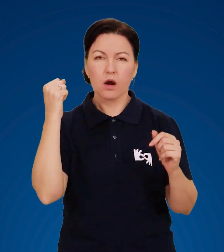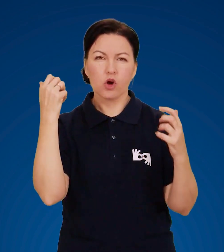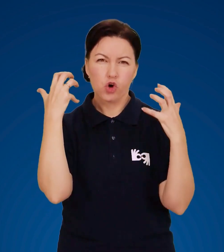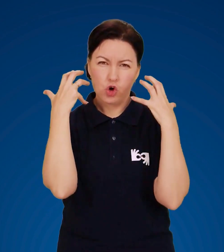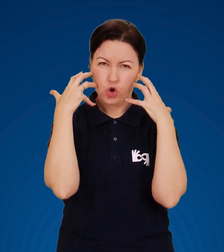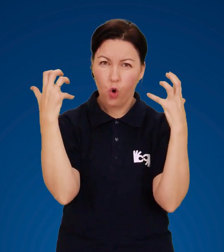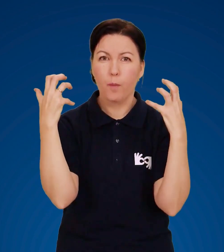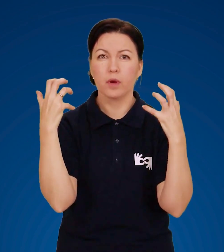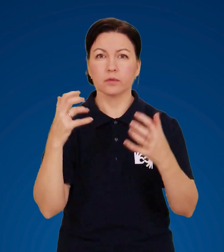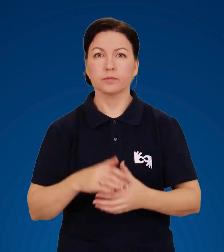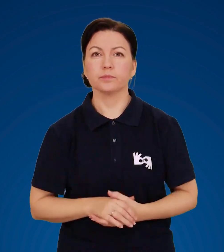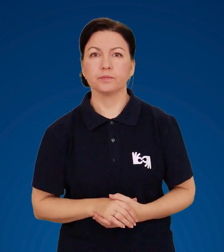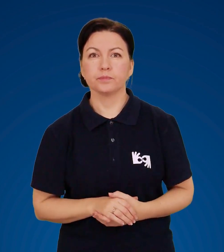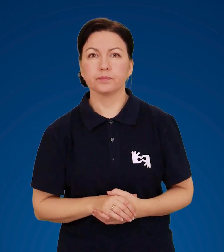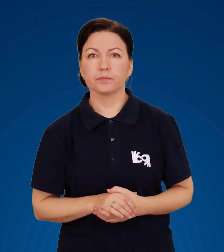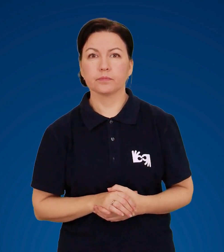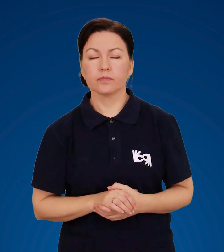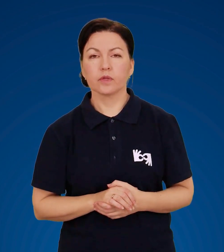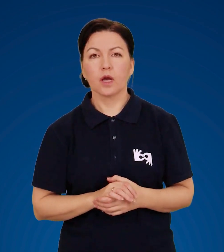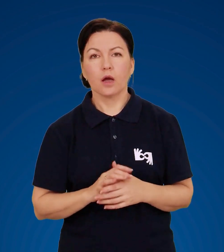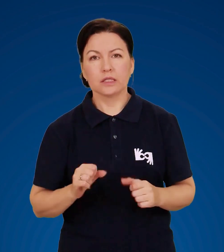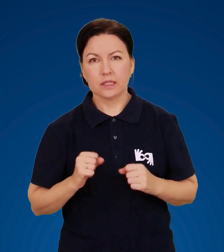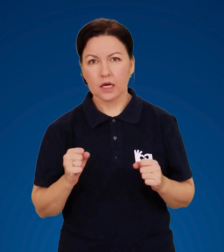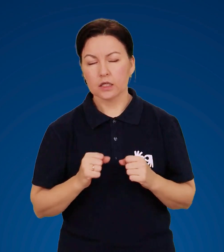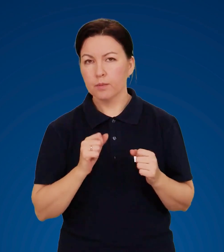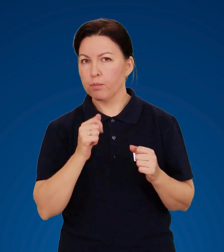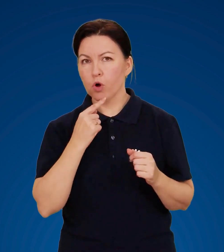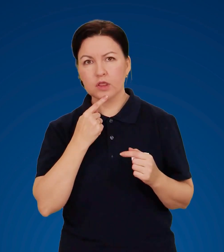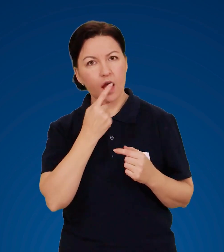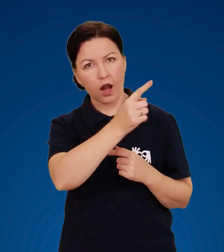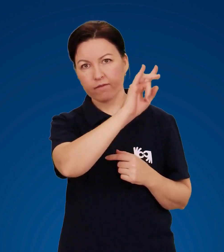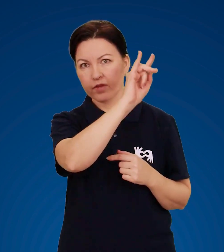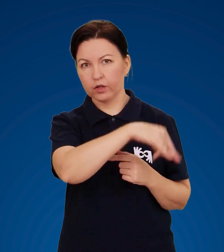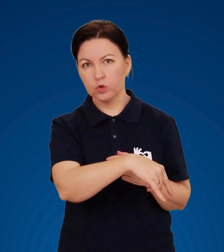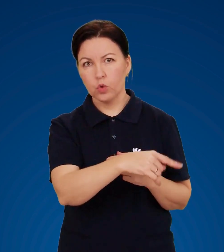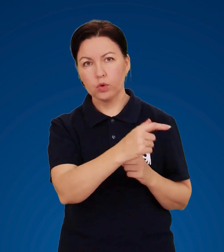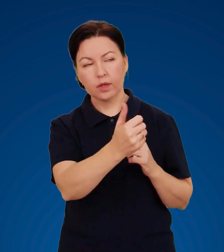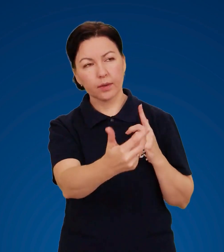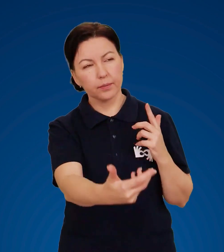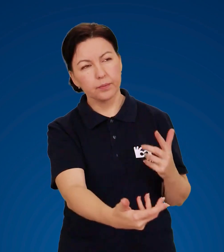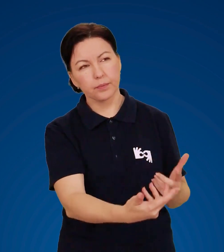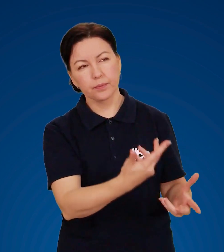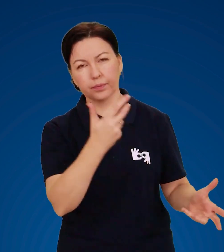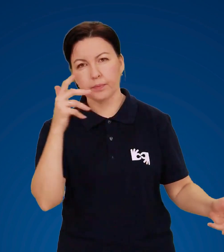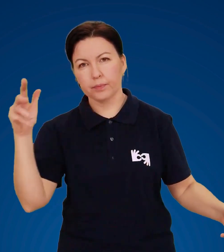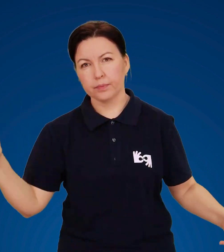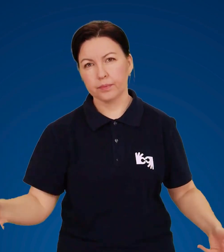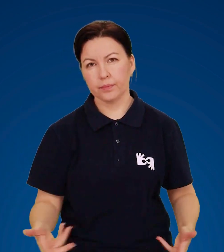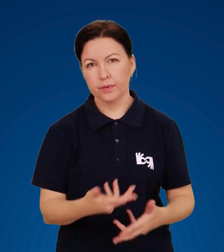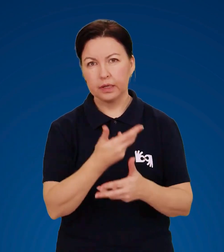ударах грому. Перебувайте подалі від вікон, де можливі протяги,